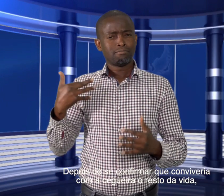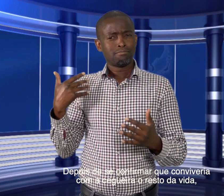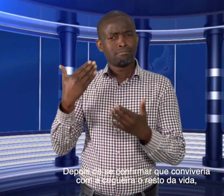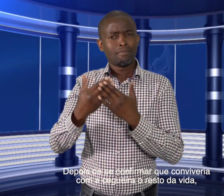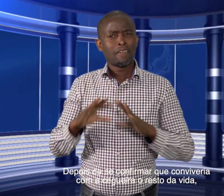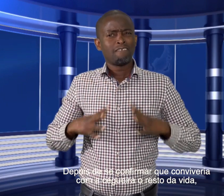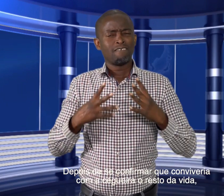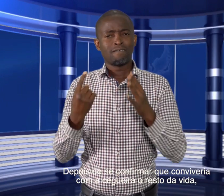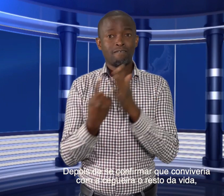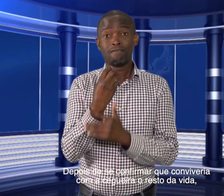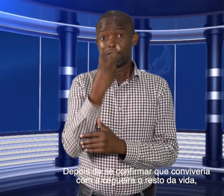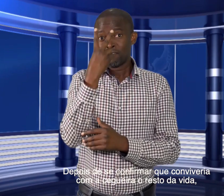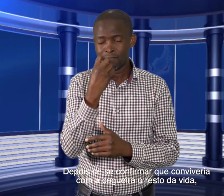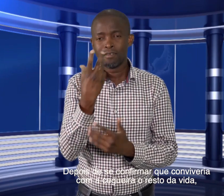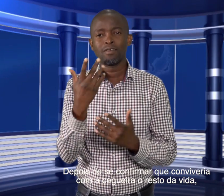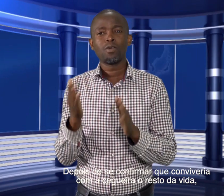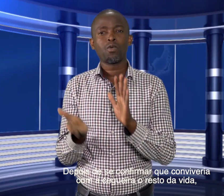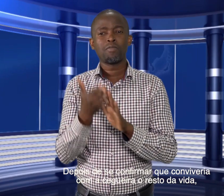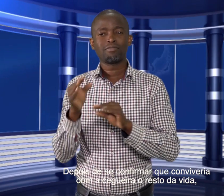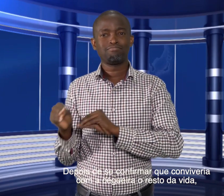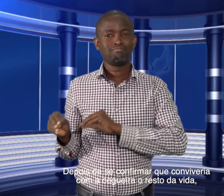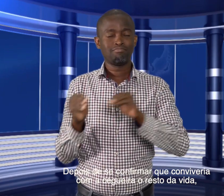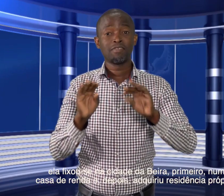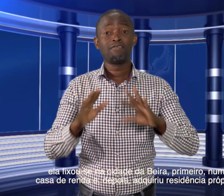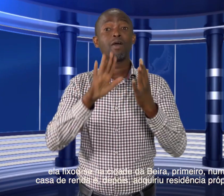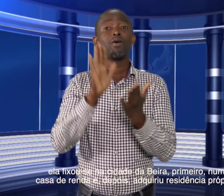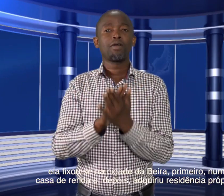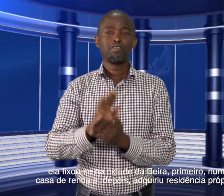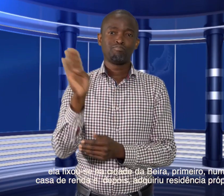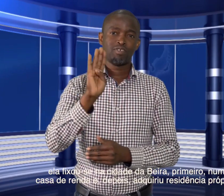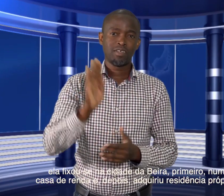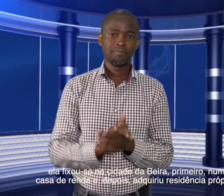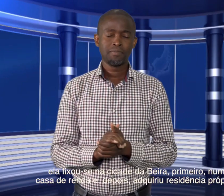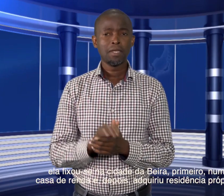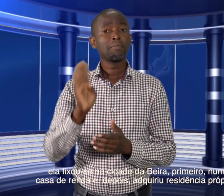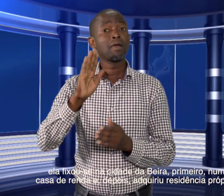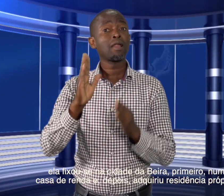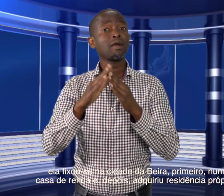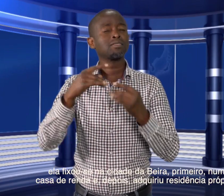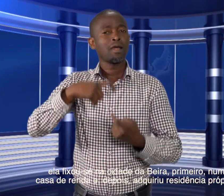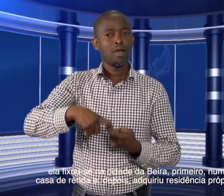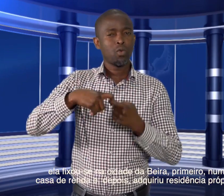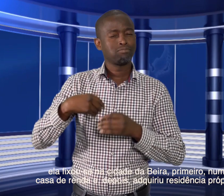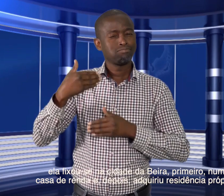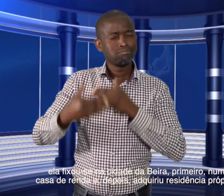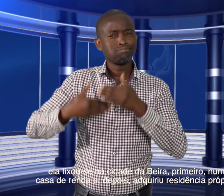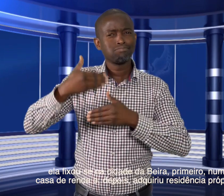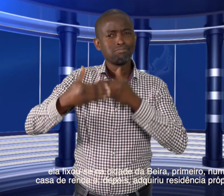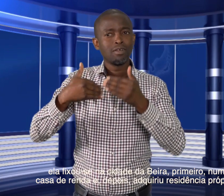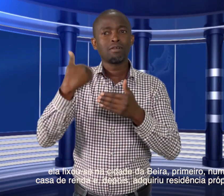conviveria com a cegueira o resto da vida, ela fixou-se na cidade da Beira, primeiro numa casa de renda